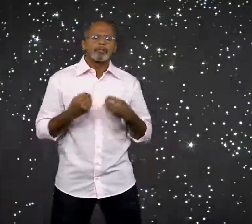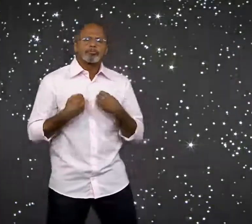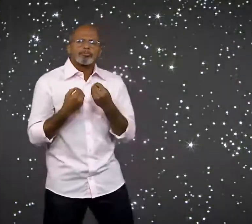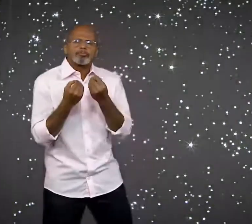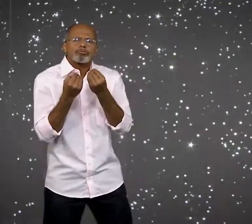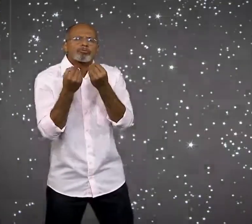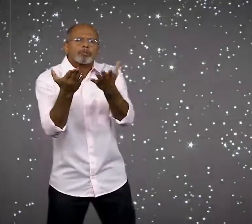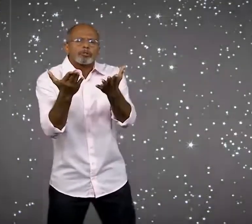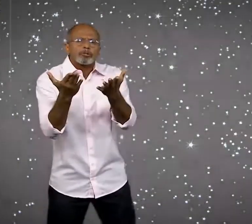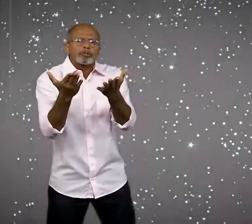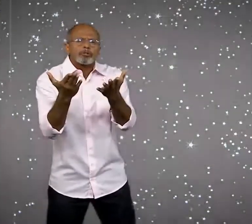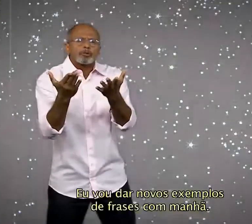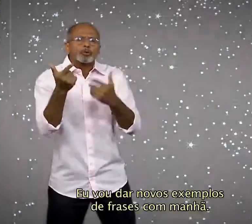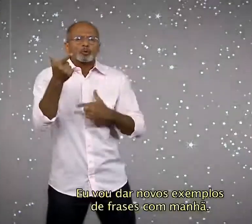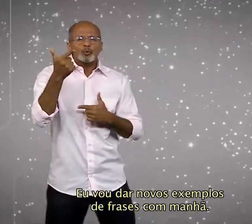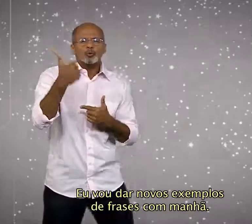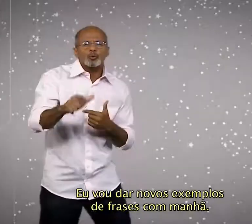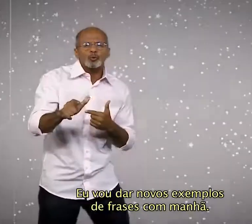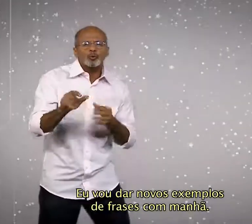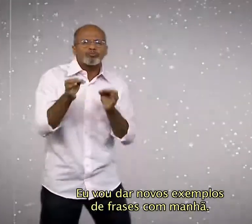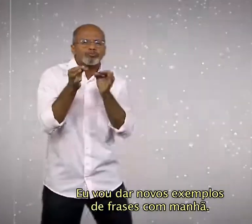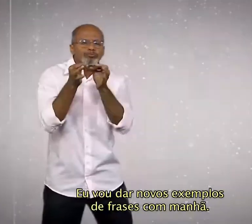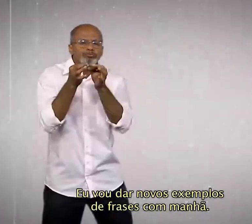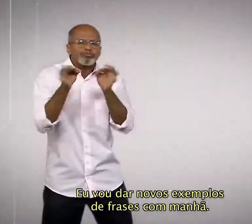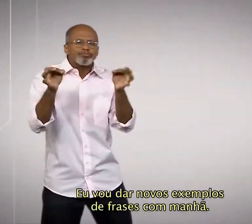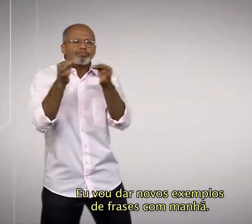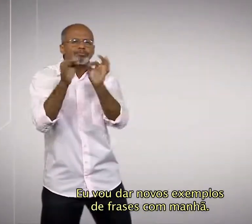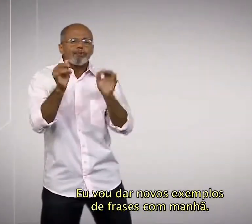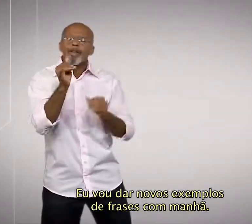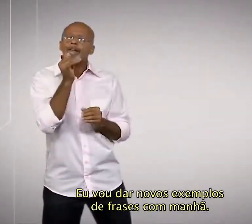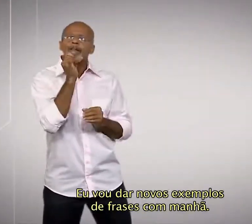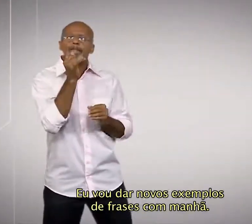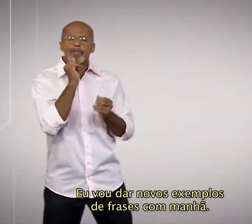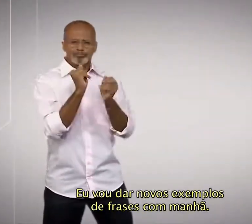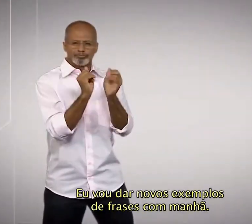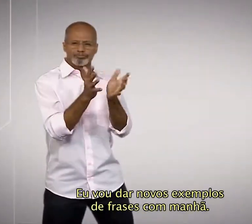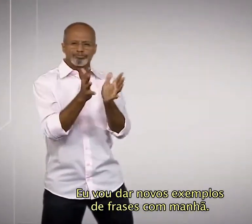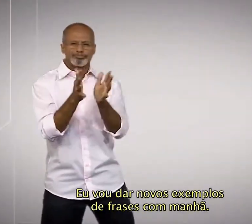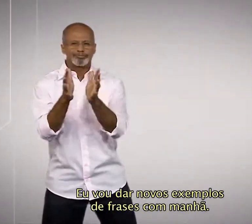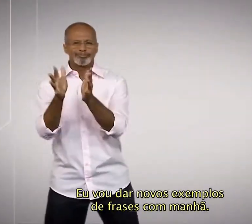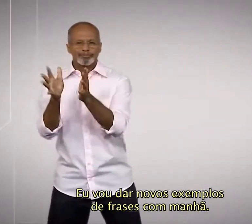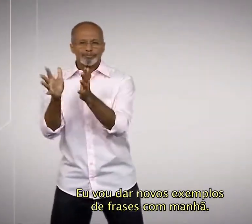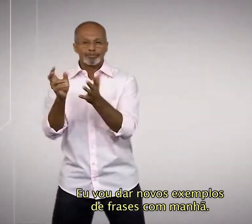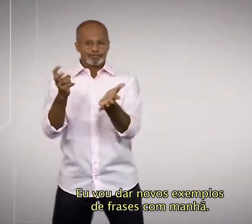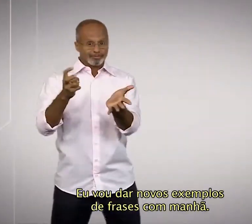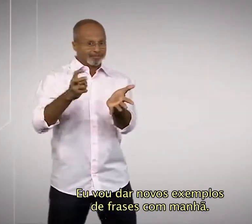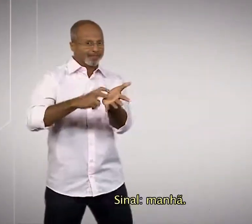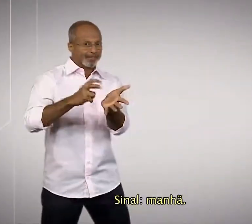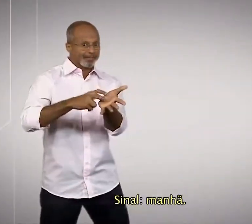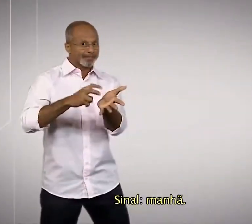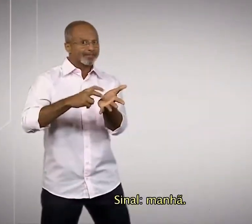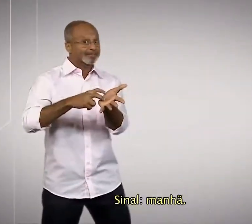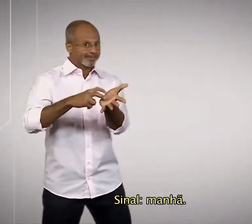Eu vou dar novos exemplos de frases com manhã. Sinal, manhã.